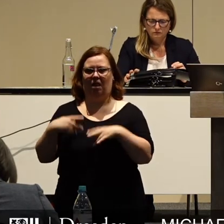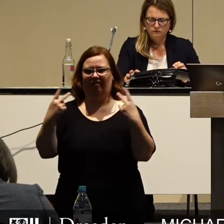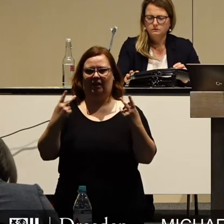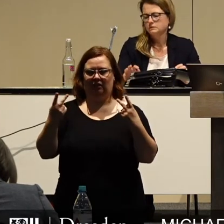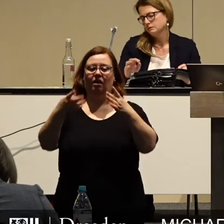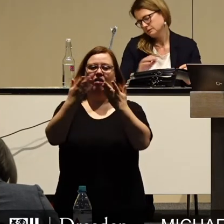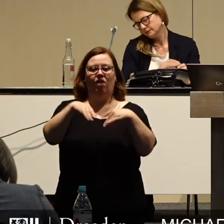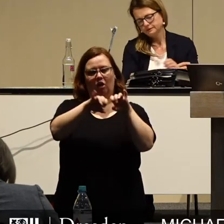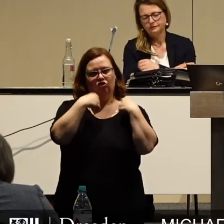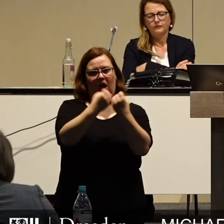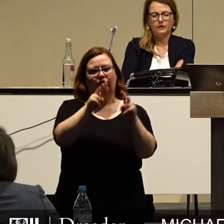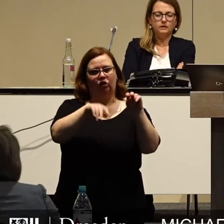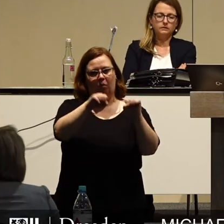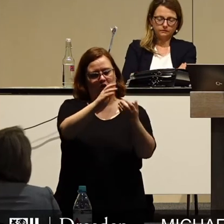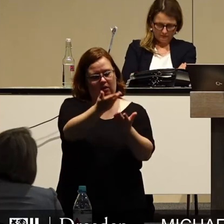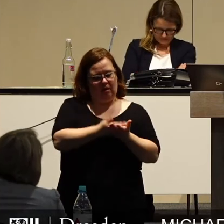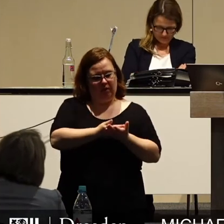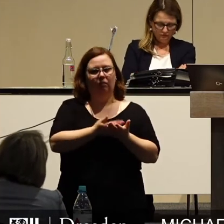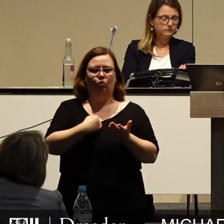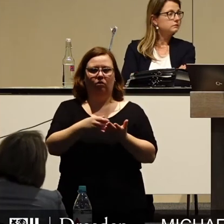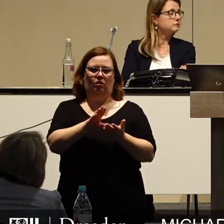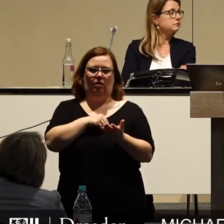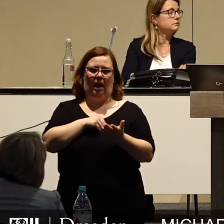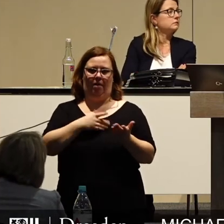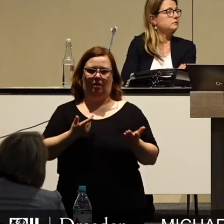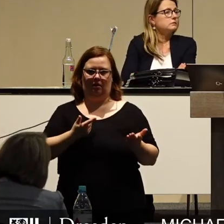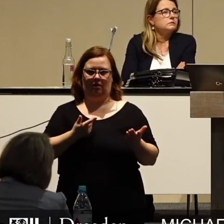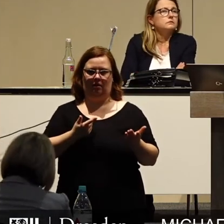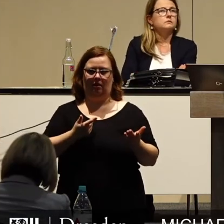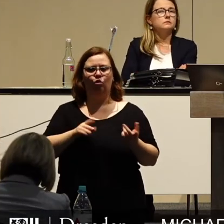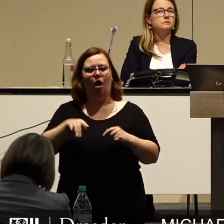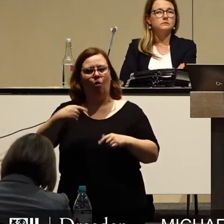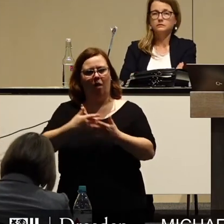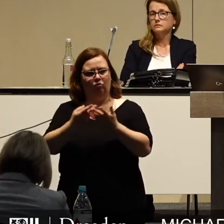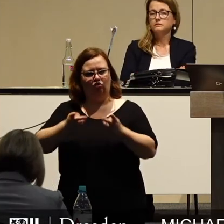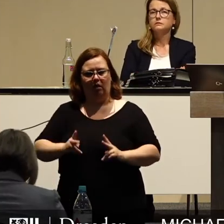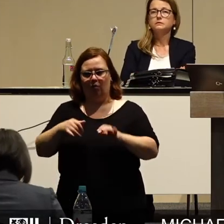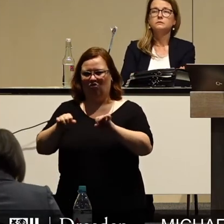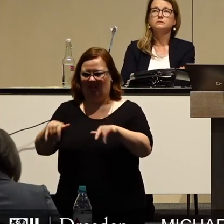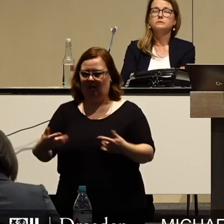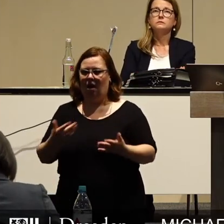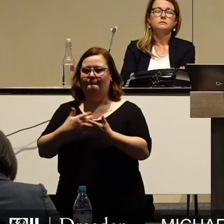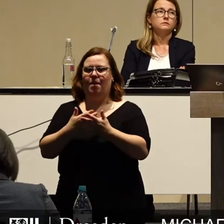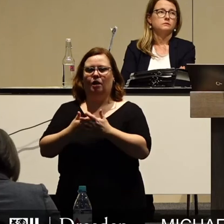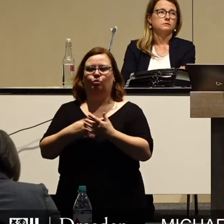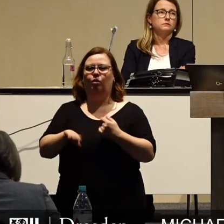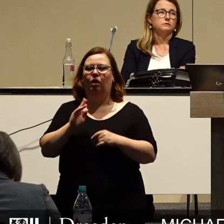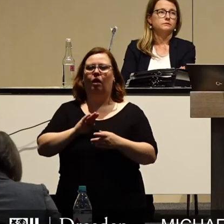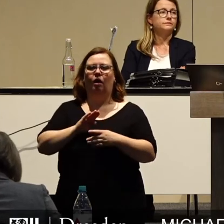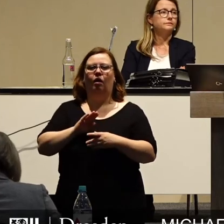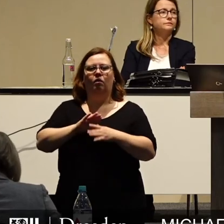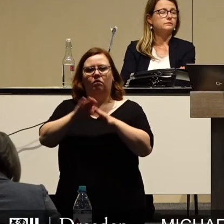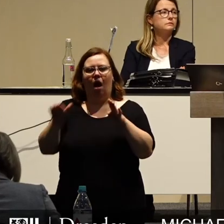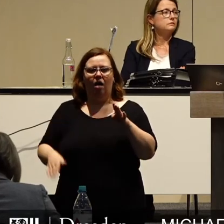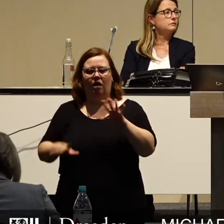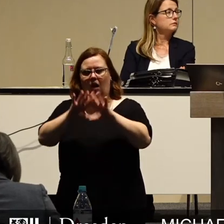hat uns Möglichkeiten gegeben. Wir sollten von diesen Möglichkeiten Gebrauch machen. Man macht ja auch in dieser Stadt von der Möglichkeit Gebrauch zum Beispiel keinen Nachtragshaushalt, was